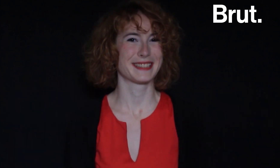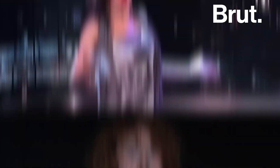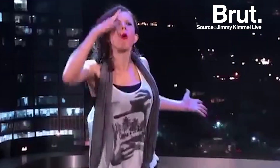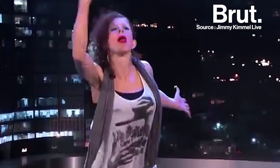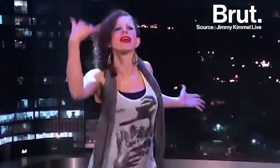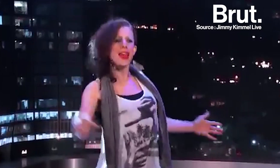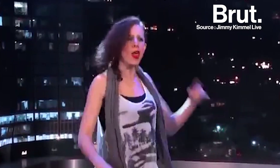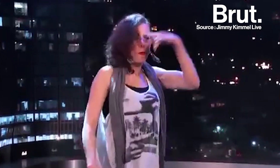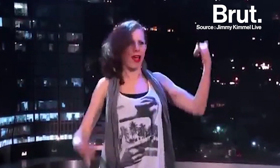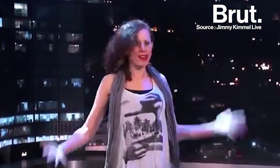Musique